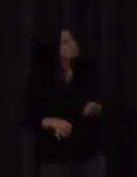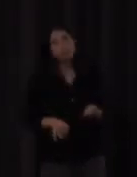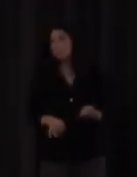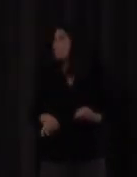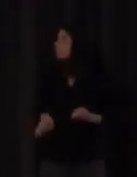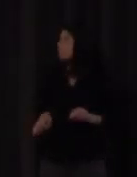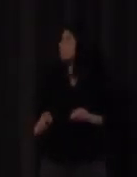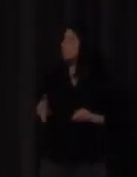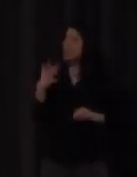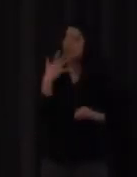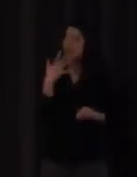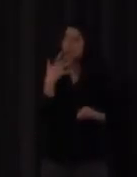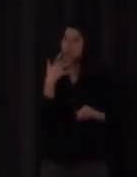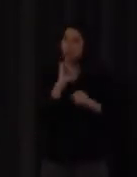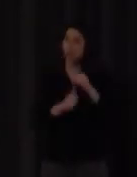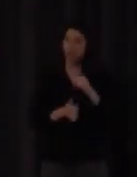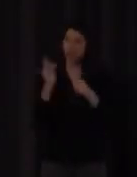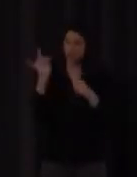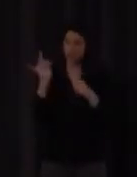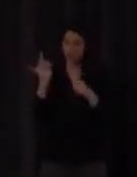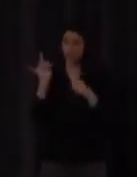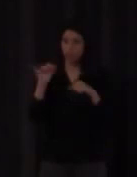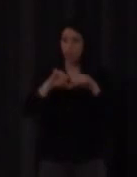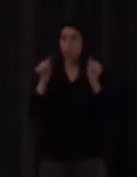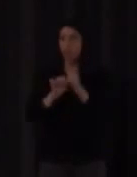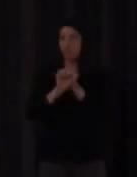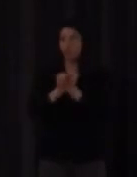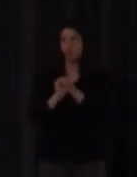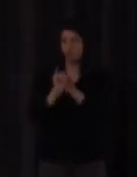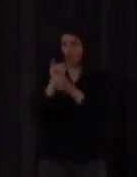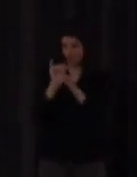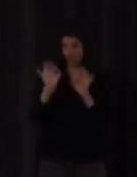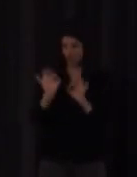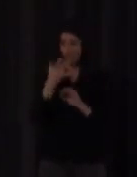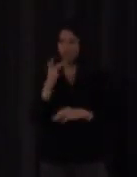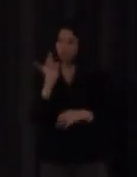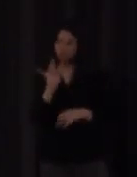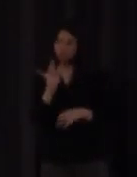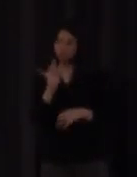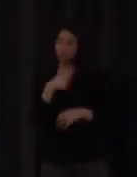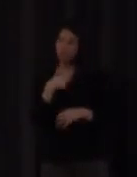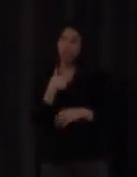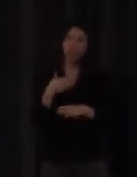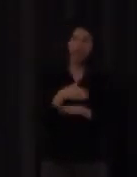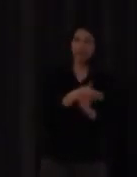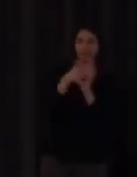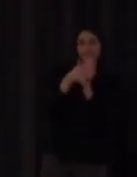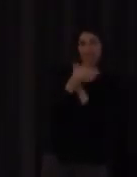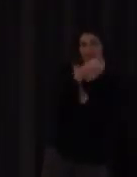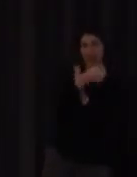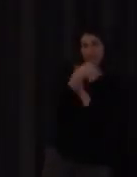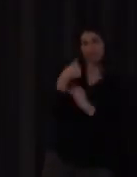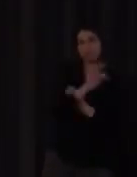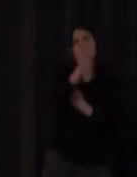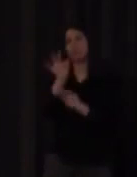sistema de proyección en I nos pasamos de la A a la E ¿de acuerdo? la E